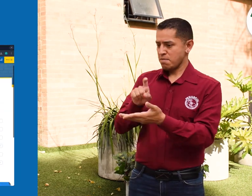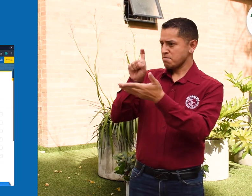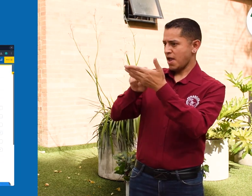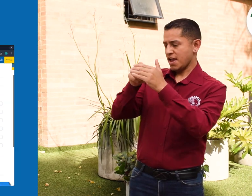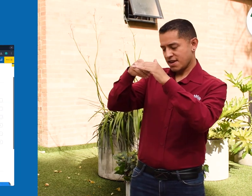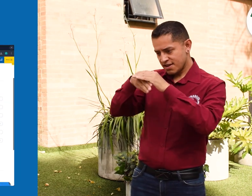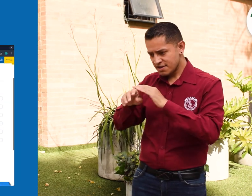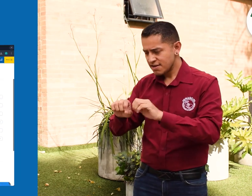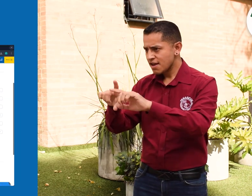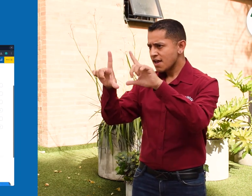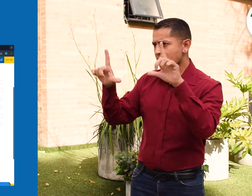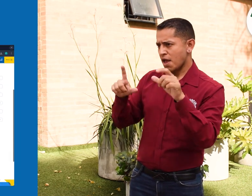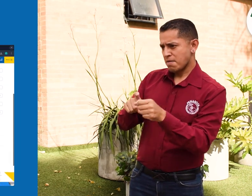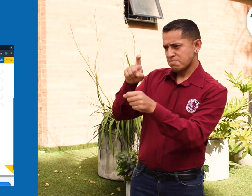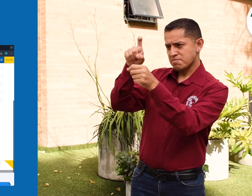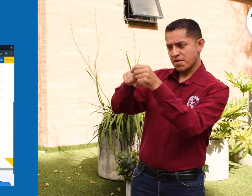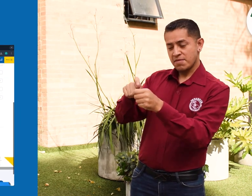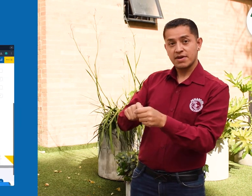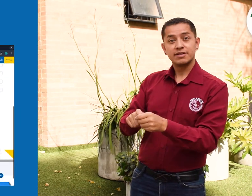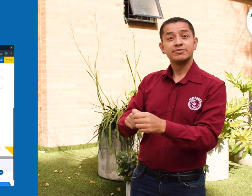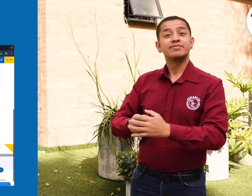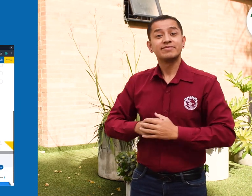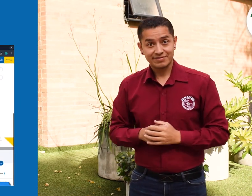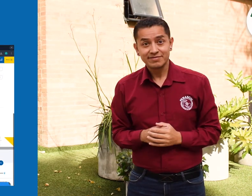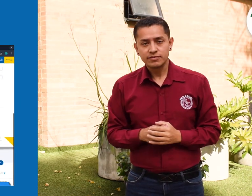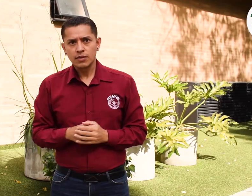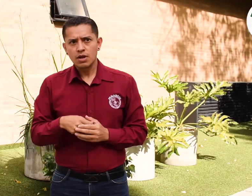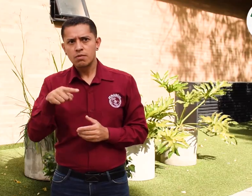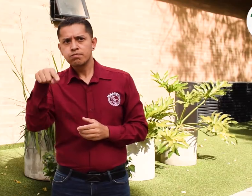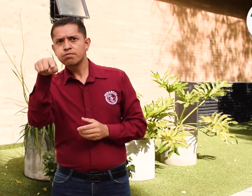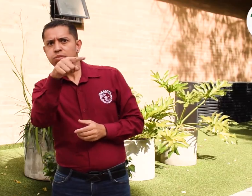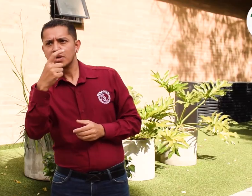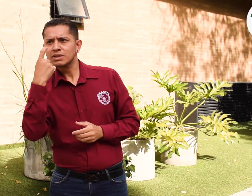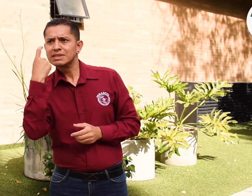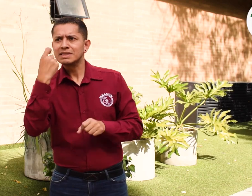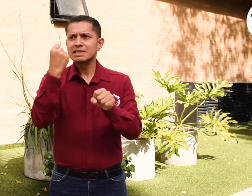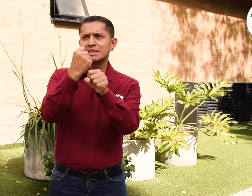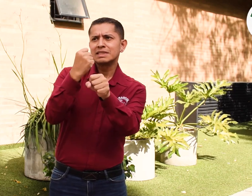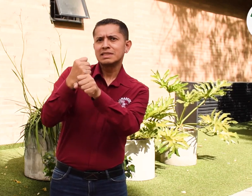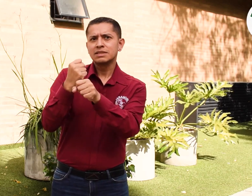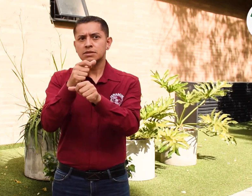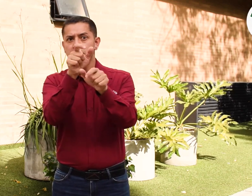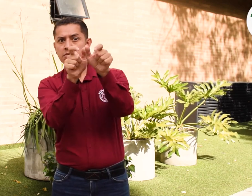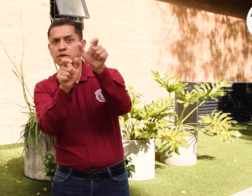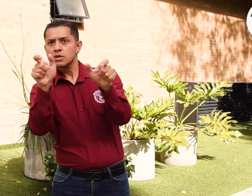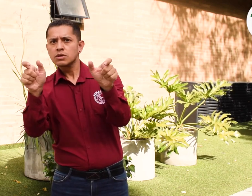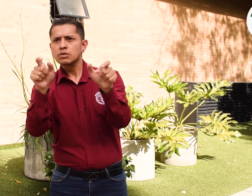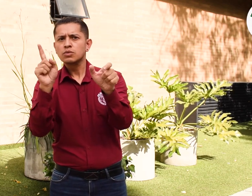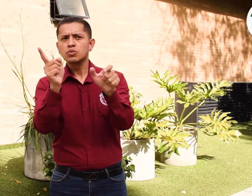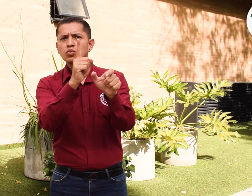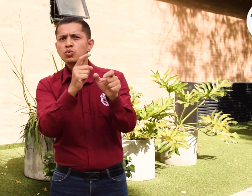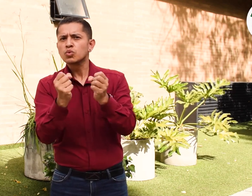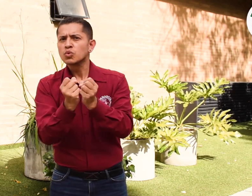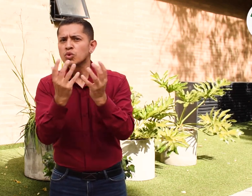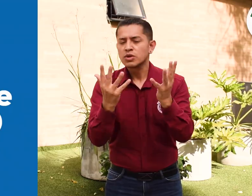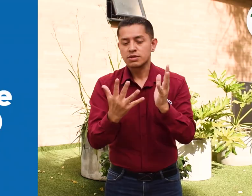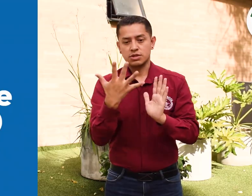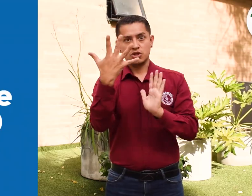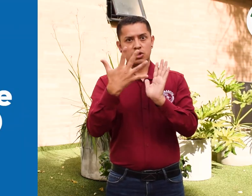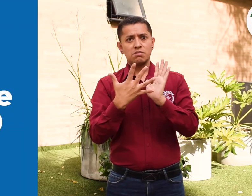espacio, podrán hacer el proceso de inscripción. Esta macroferia de empleo será un espacio para poner en contacto